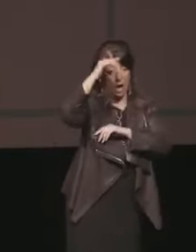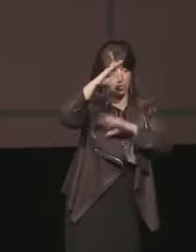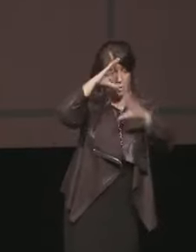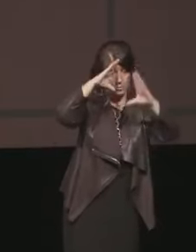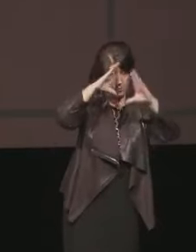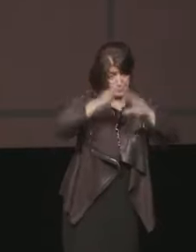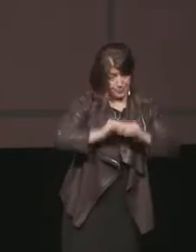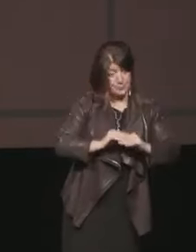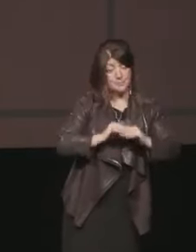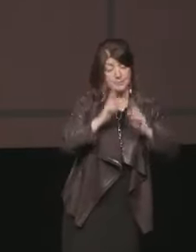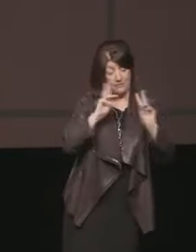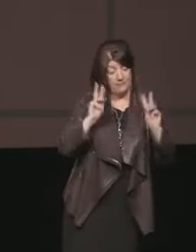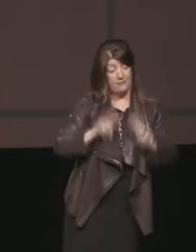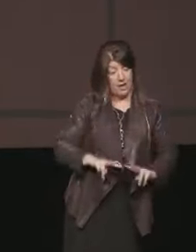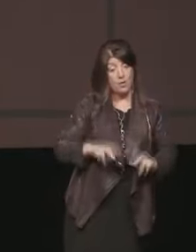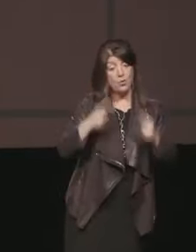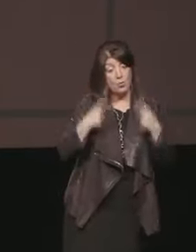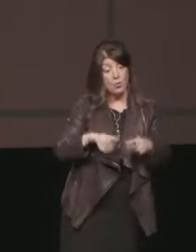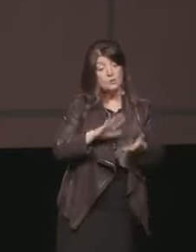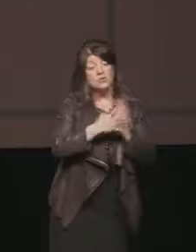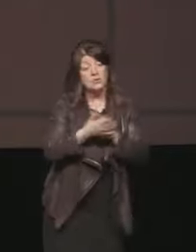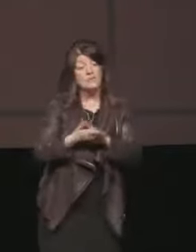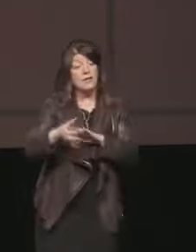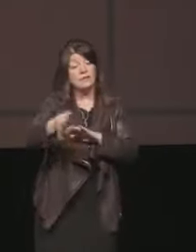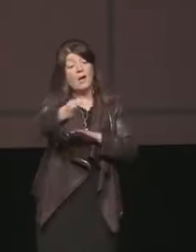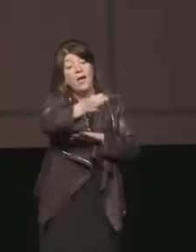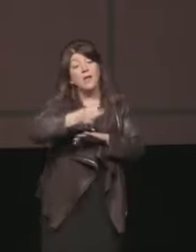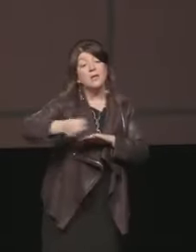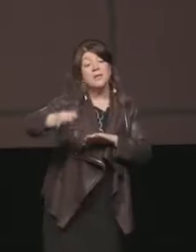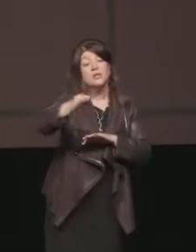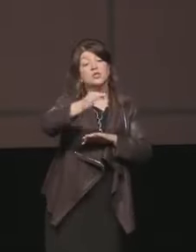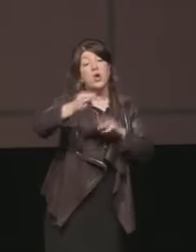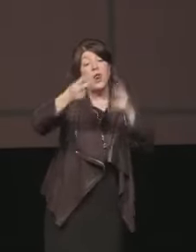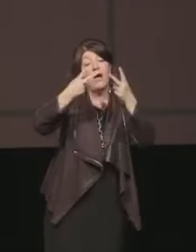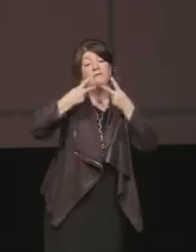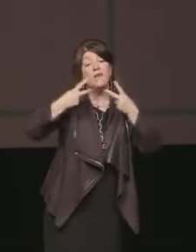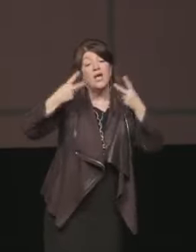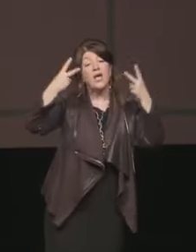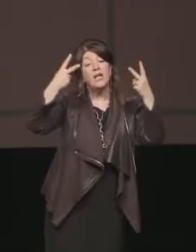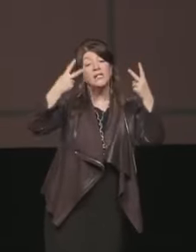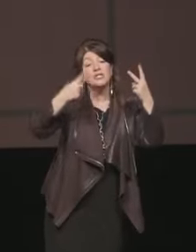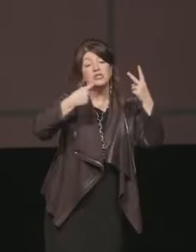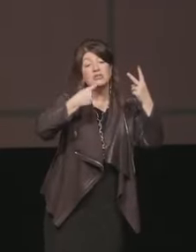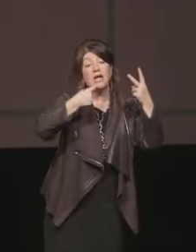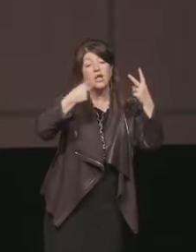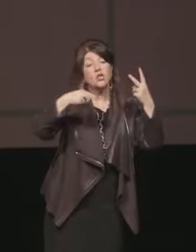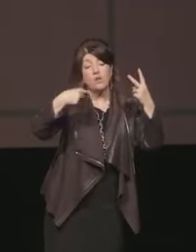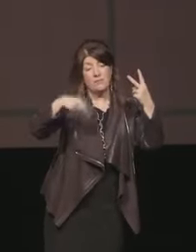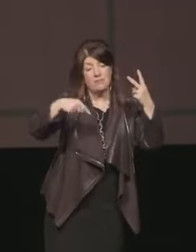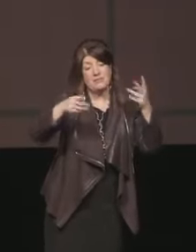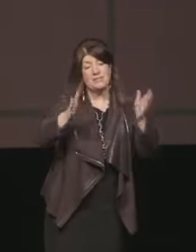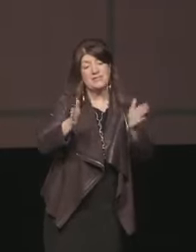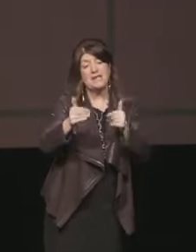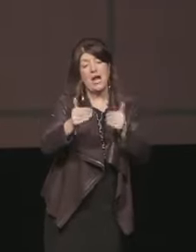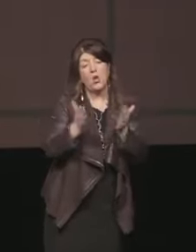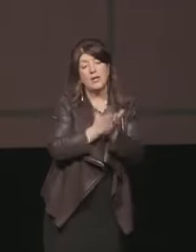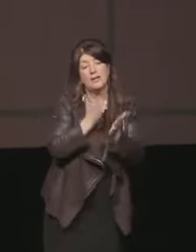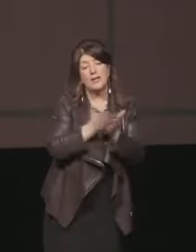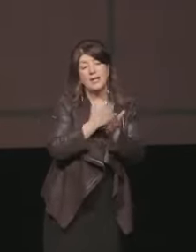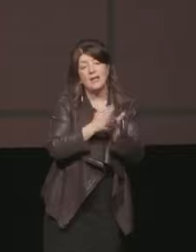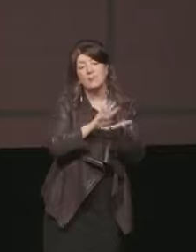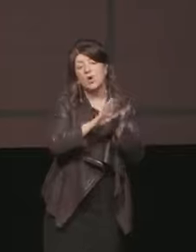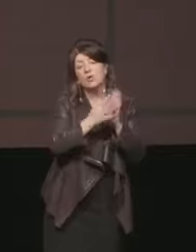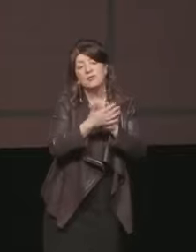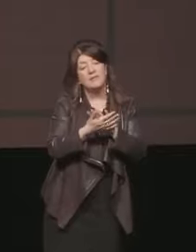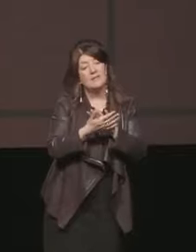un'isola felice ma il salone del libro per molti versi è un'isola felice poi insomma si sono iscritti più di 20.000 studenti ma non è una questione numerica guardate